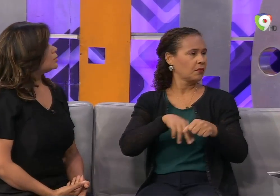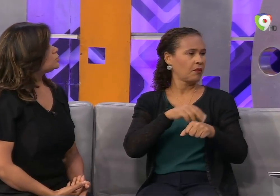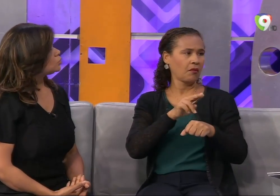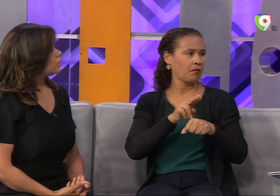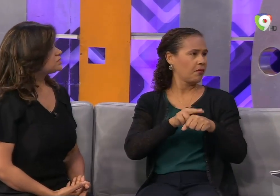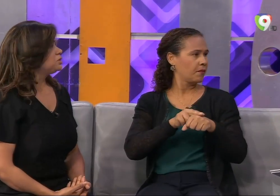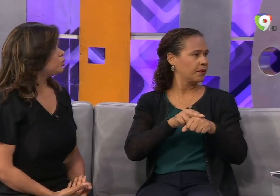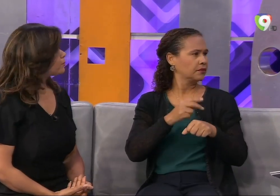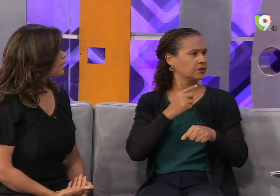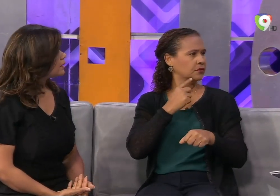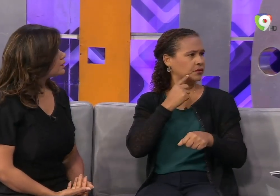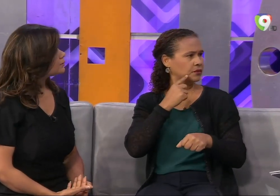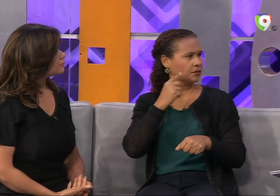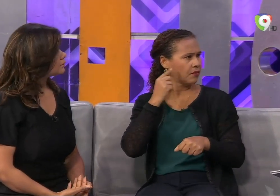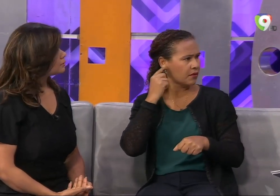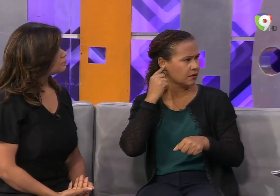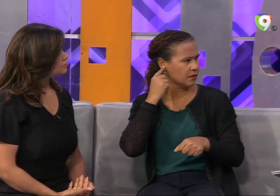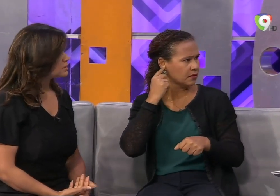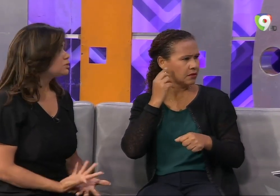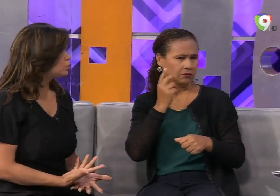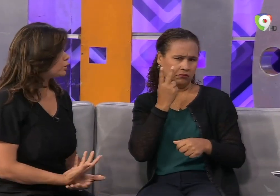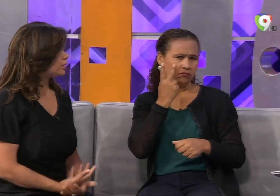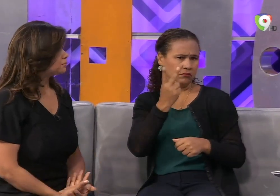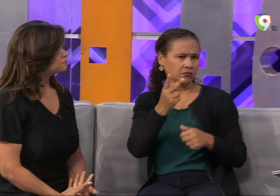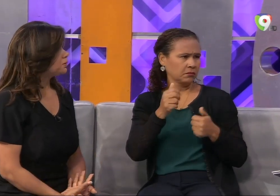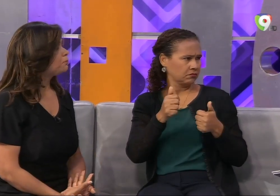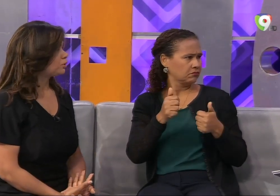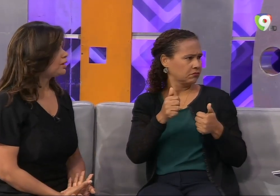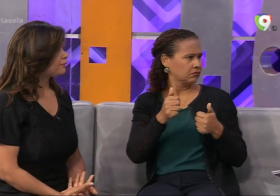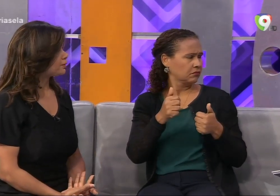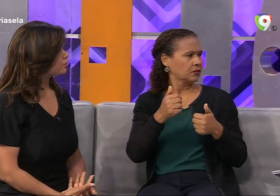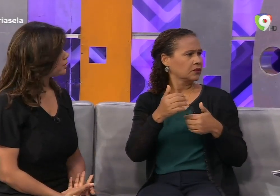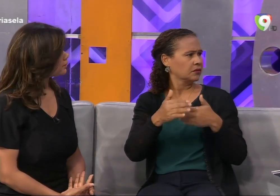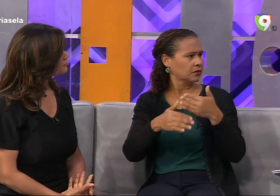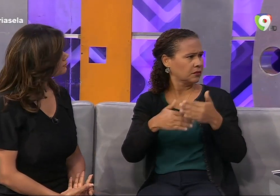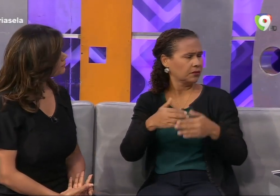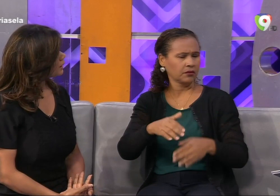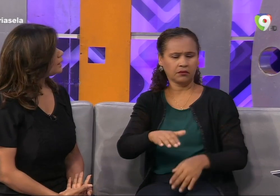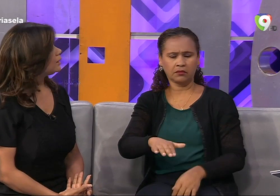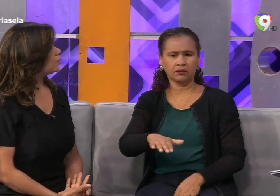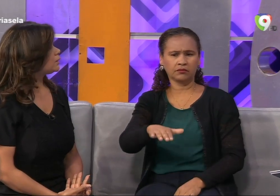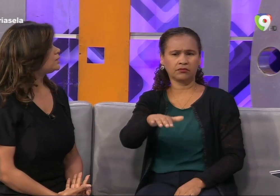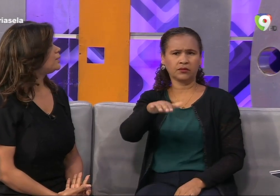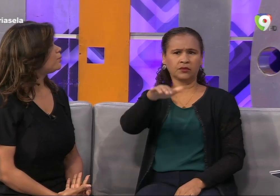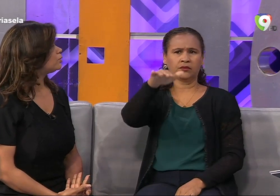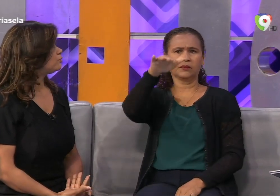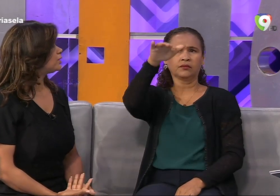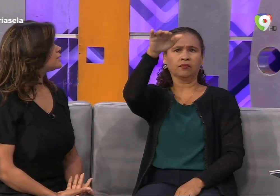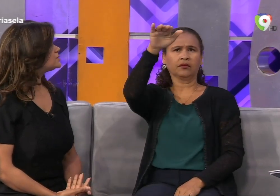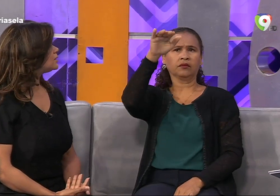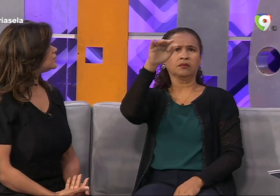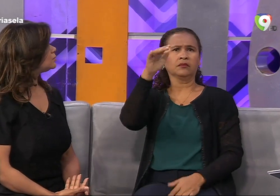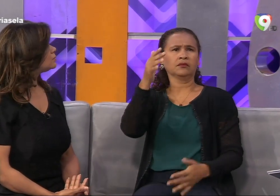Yo nací normal, nací sorda y podía ver muy bien. Y con el tiempo, cuando fui creciendo,